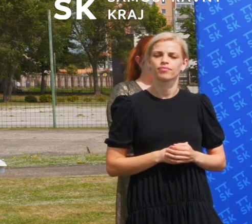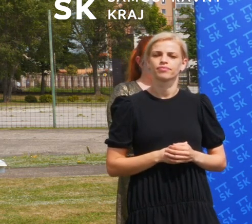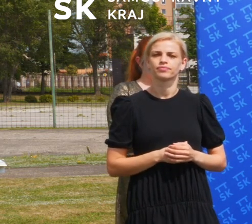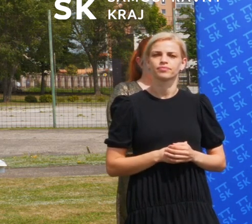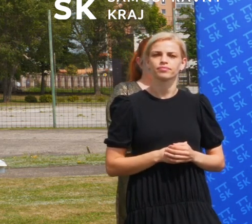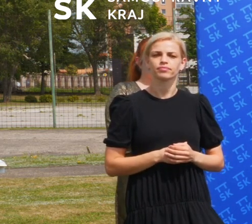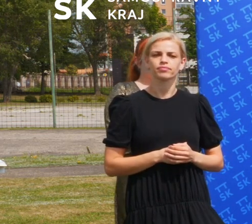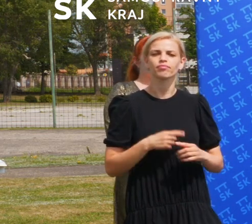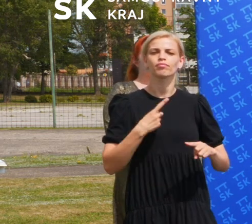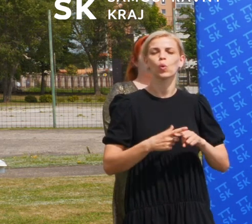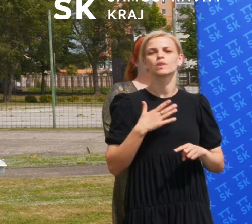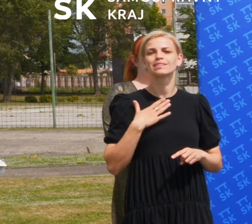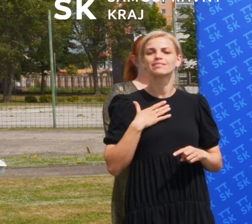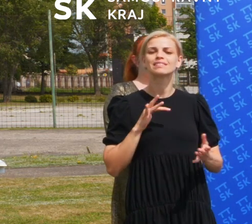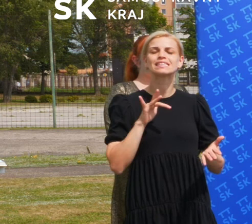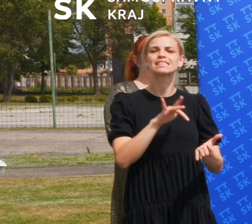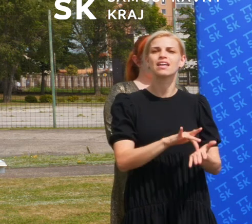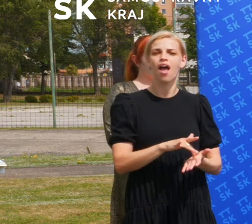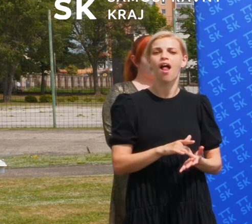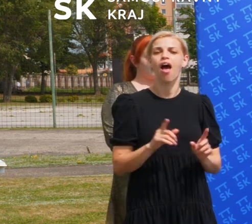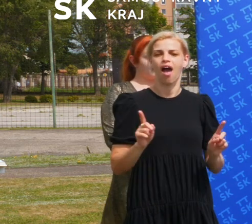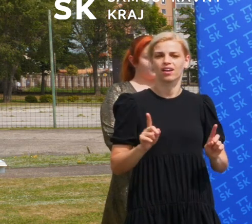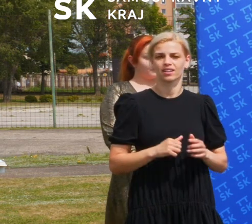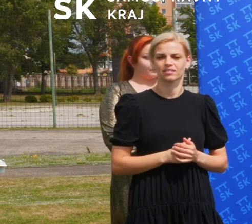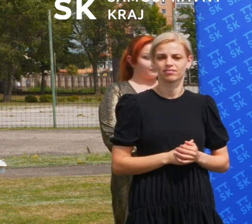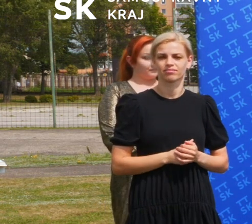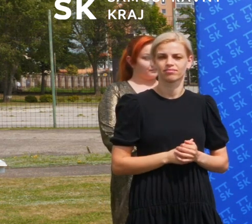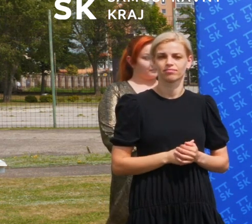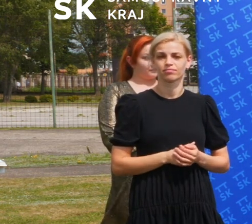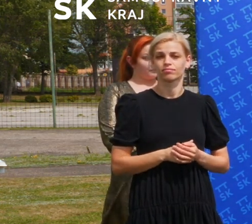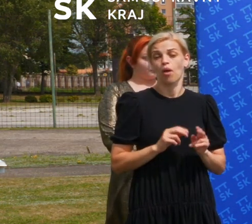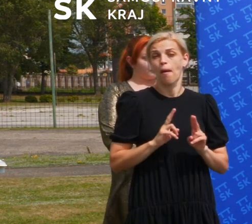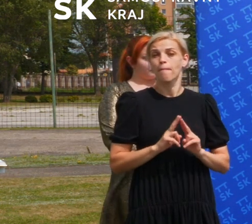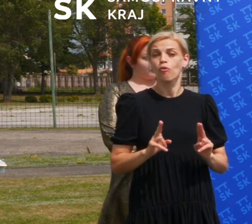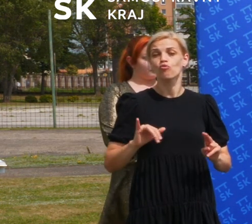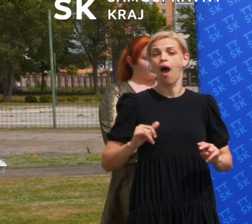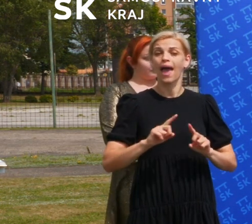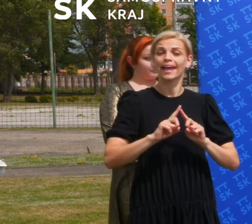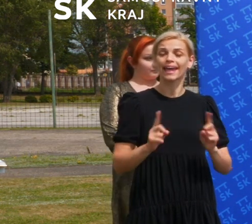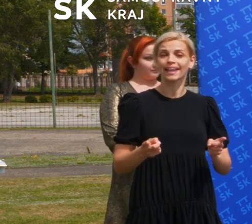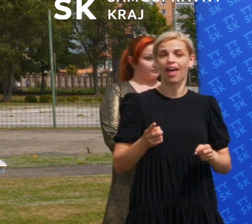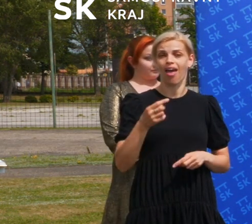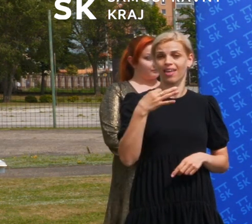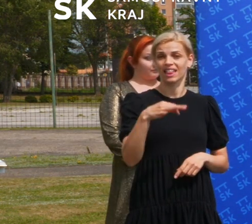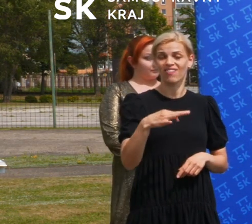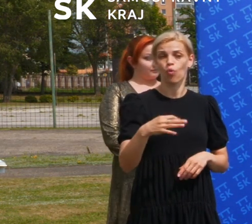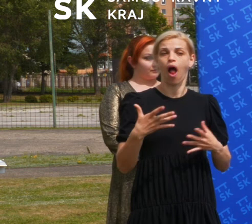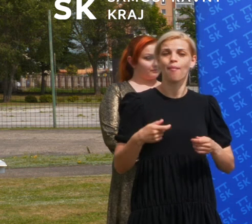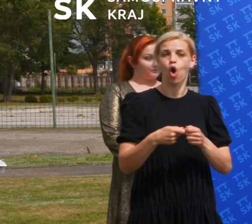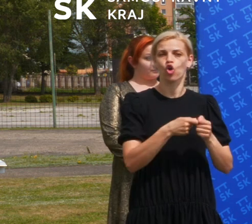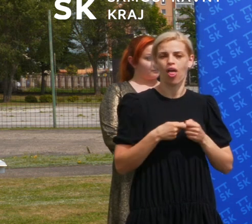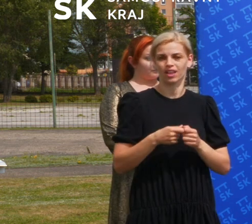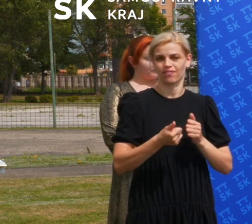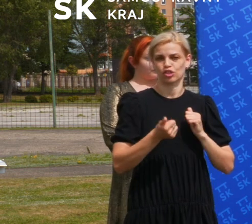našim takým cieľom alebo zámerom je možno poskytnúť domov aj iným hromadným alebo individuálnym športom, pretože spolupráca so